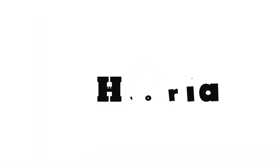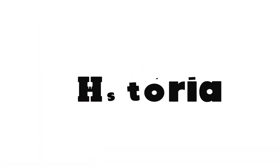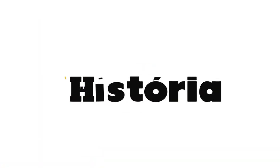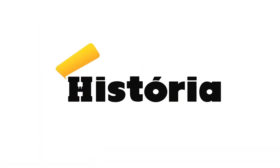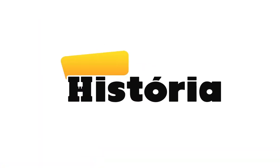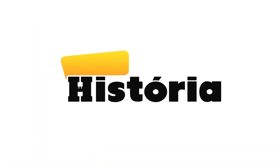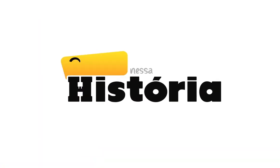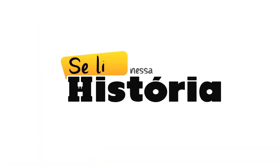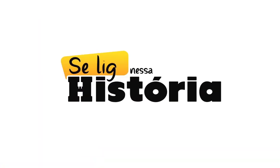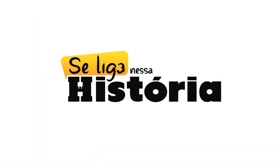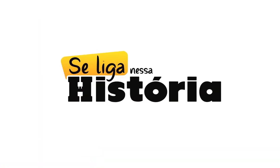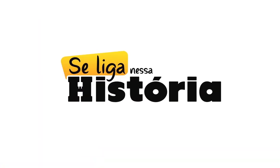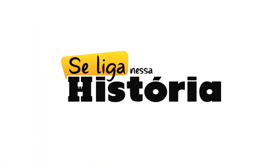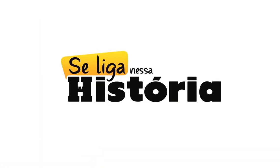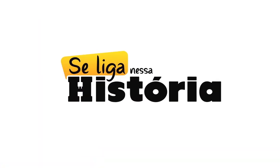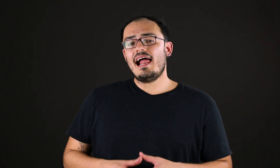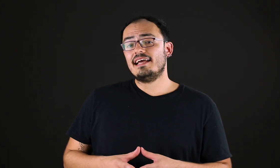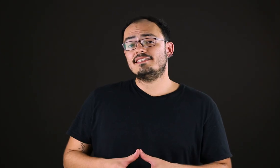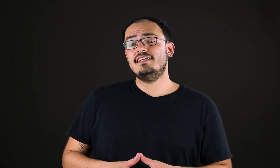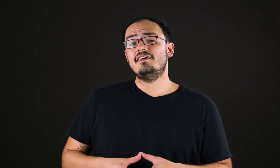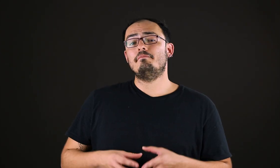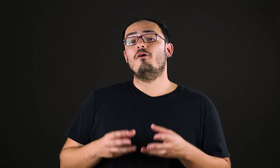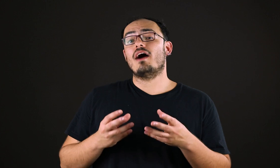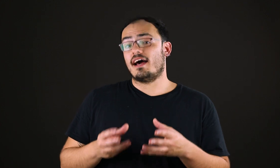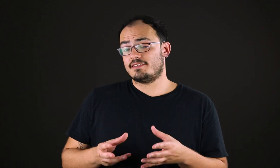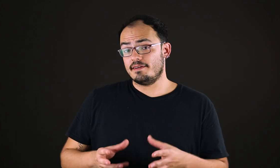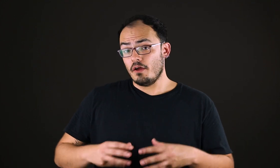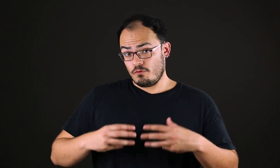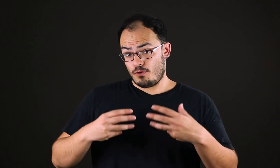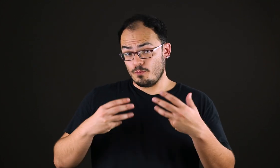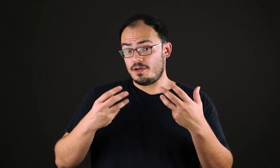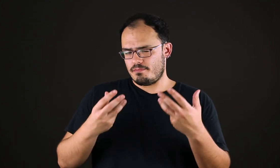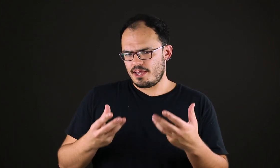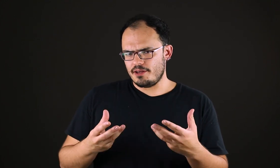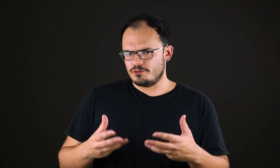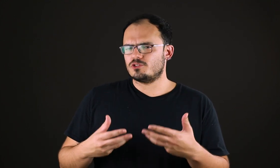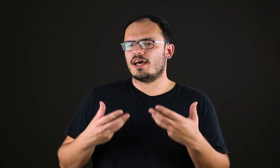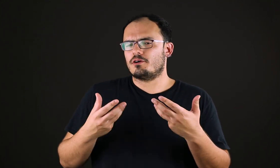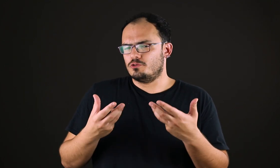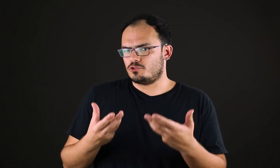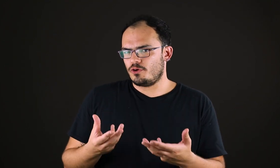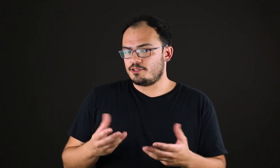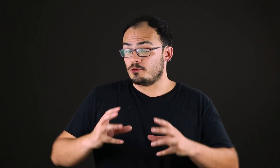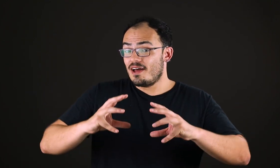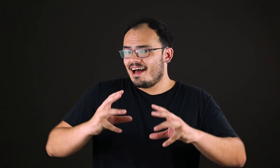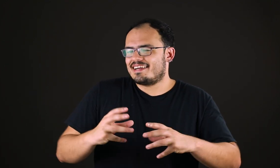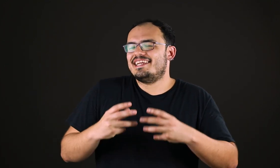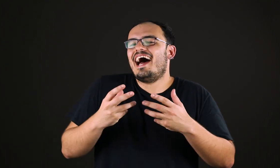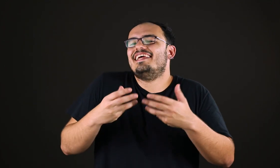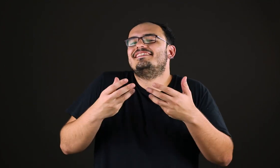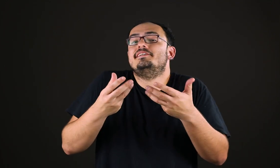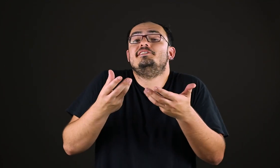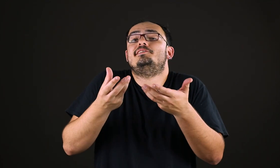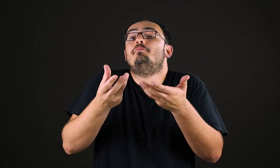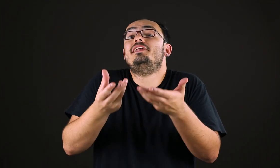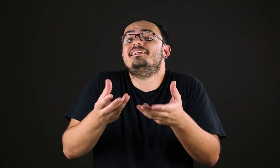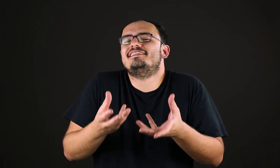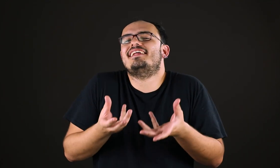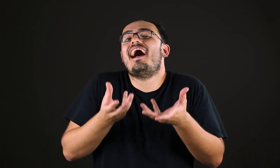Nesta história Alexander Baumgartner foi o primeiro, no século XVIII, a criar esta disciplina, esta